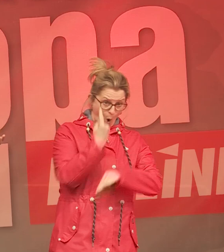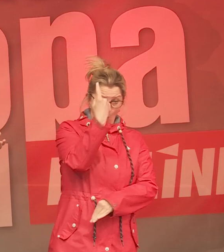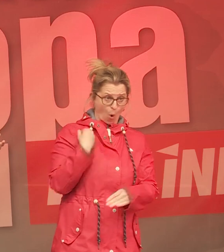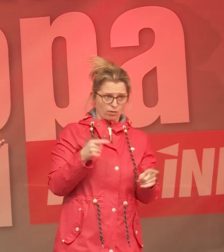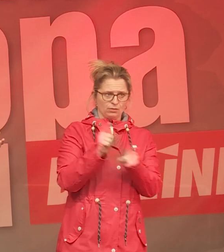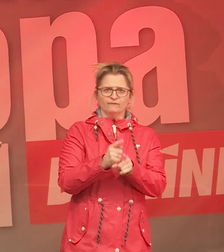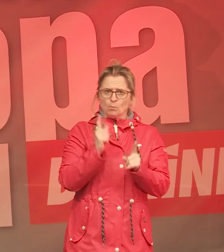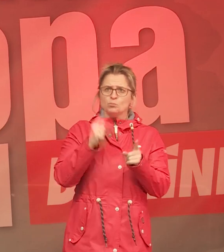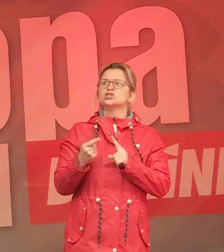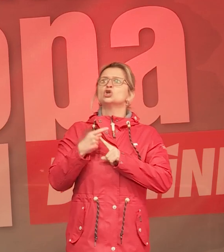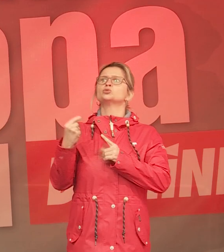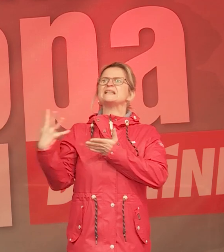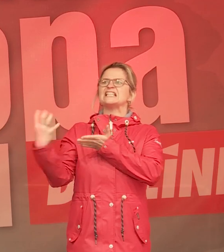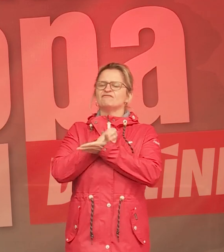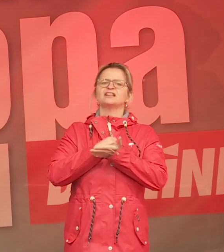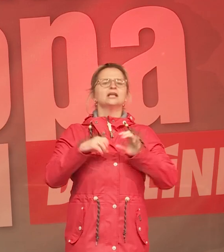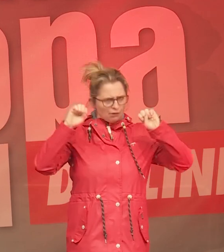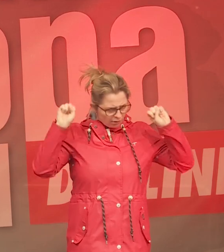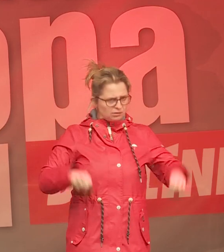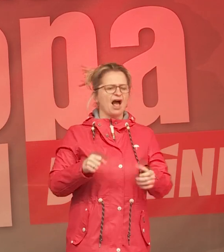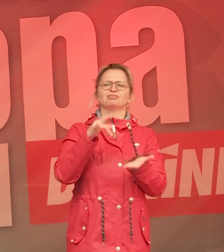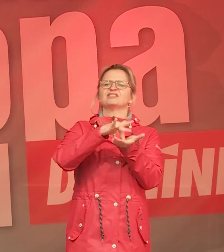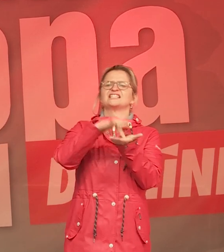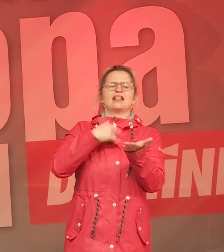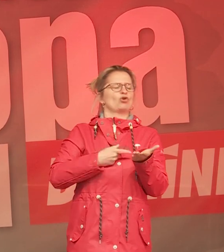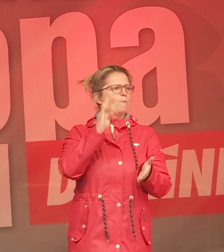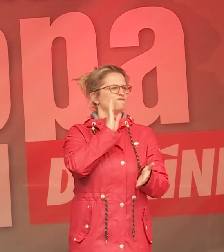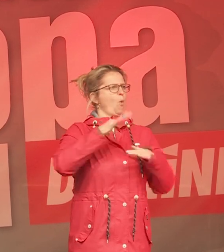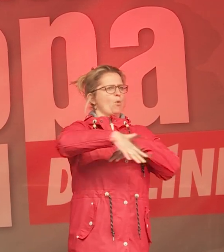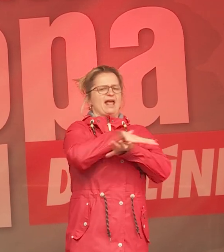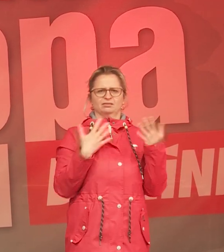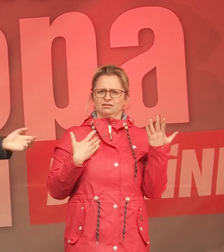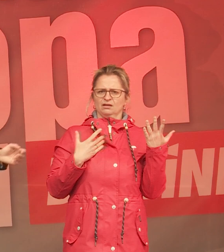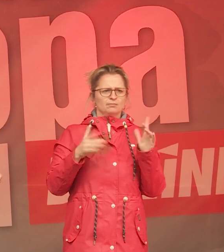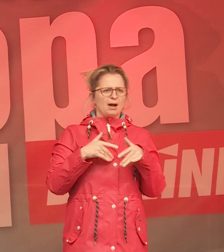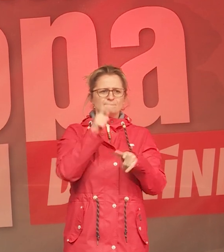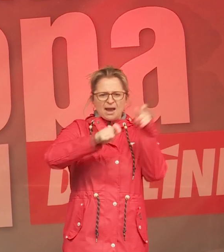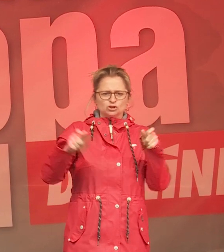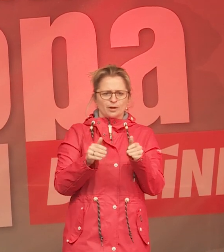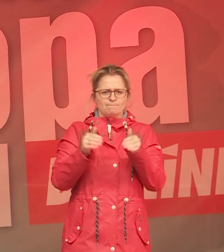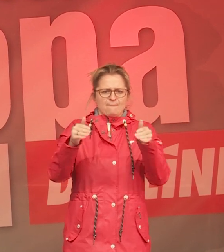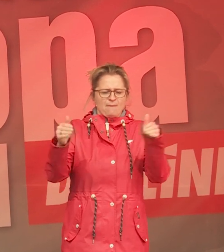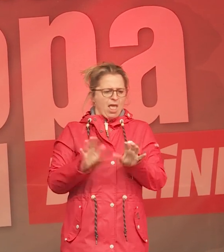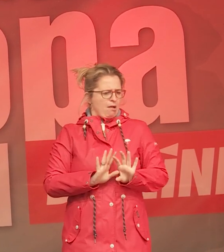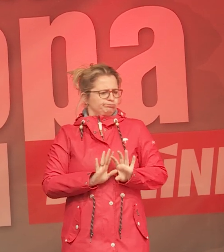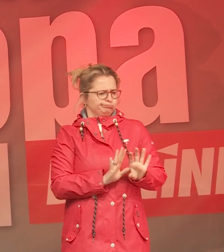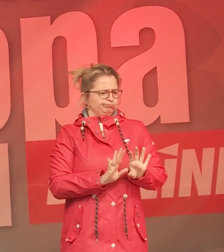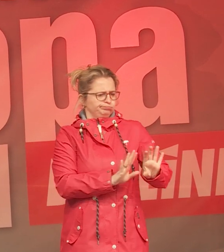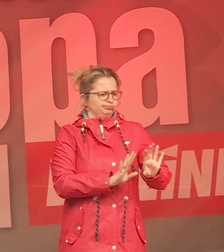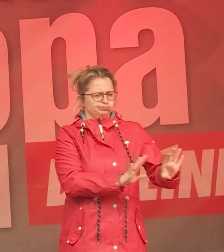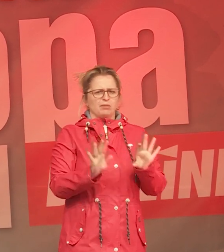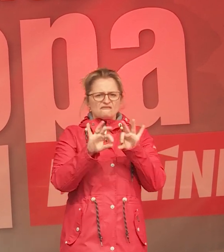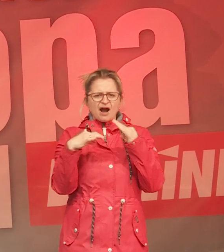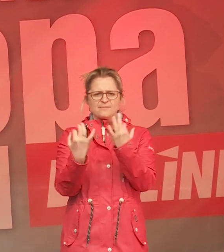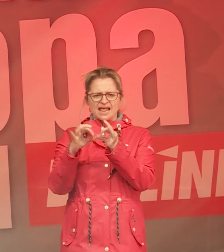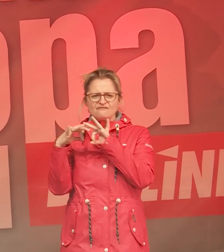Spitzenverdiener sein muss, um sich Wohnen in der Innenstadt noch irgendwie leisten zu können. Immer mehr Menschen werden verdrängt, immer mehr Familien